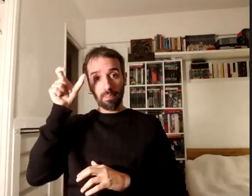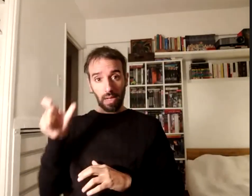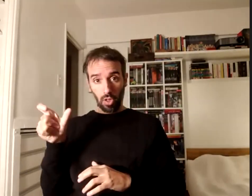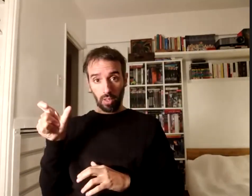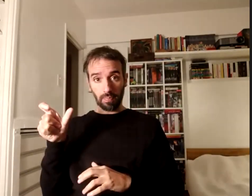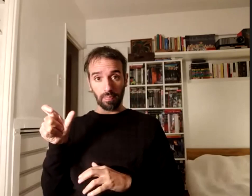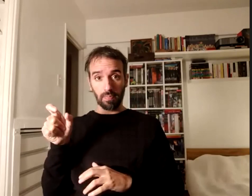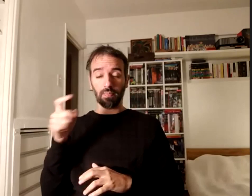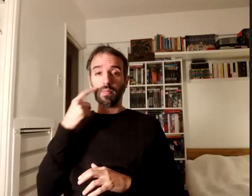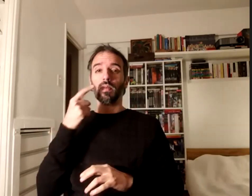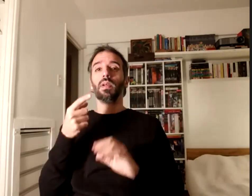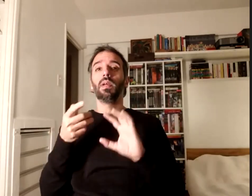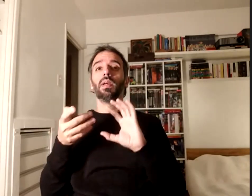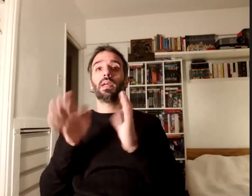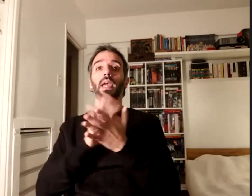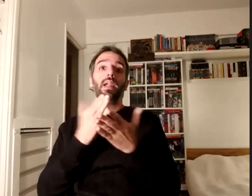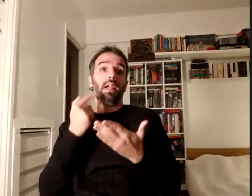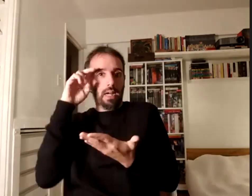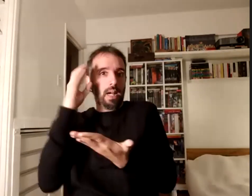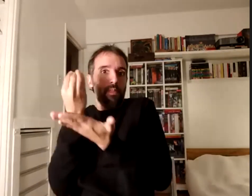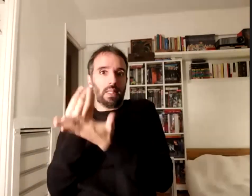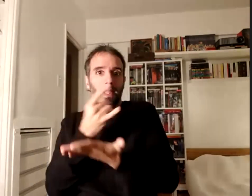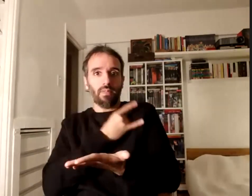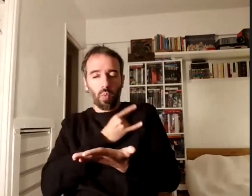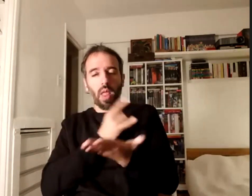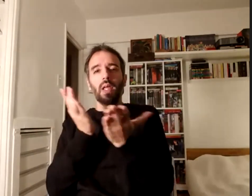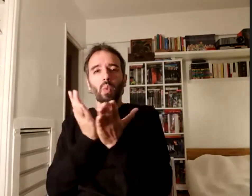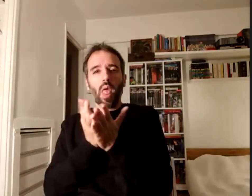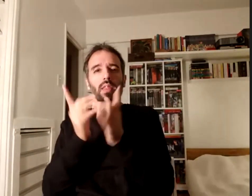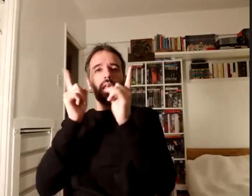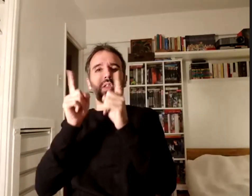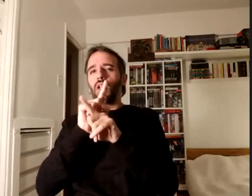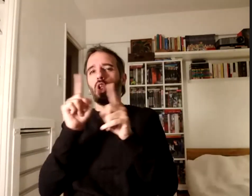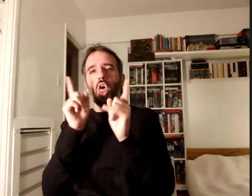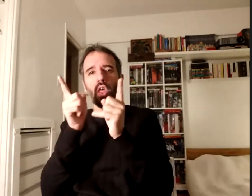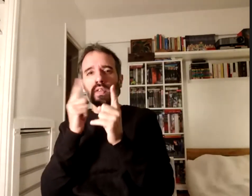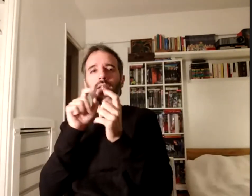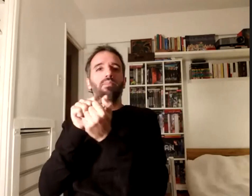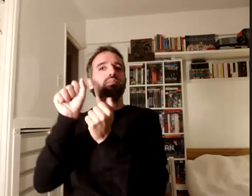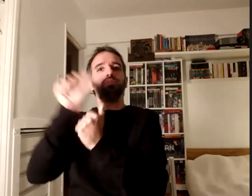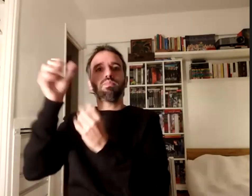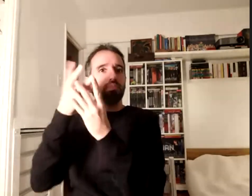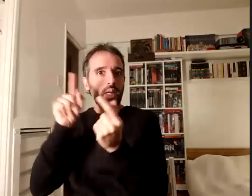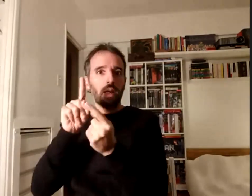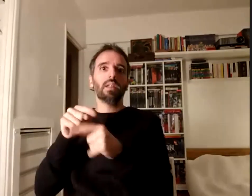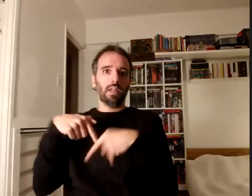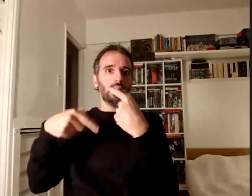pertenecemos a la facultad estudiantes docentes no docentes graduadas graduadas quiero nombrarlos a todos